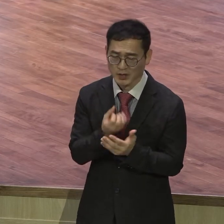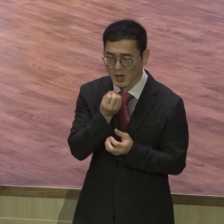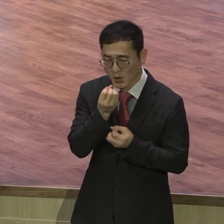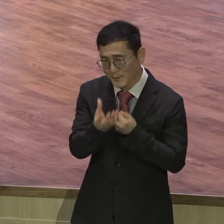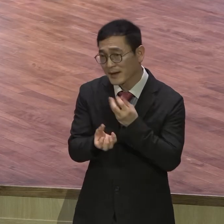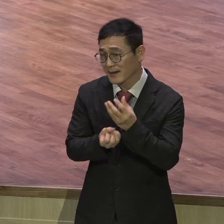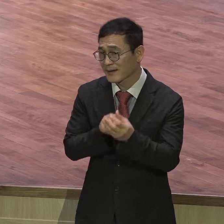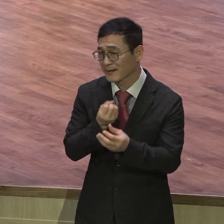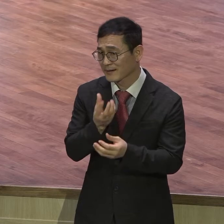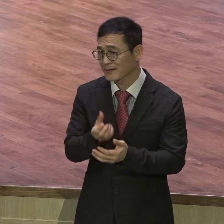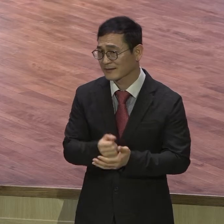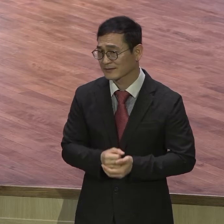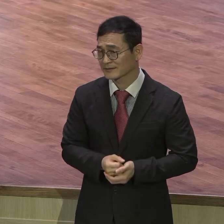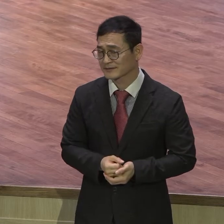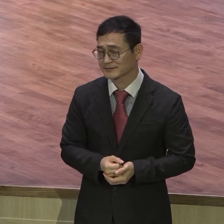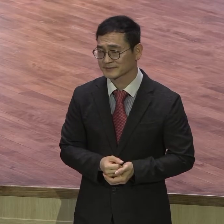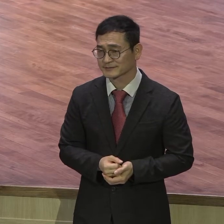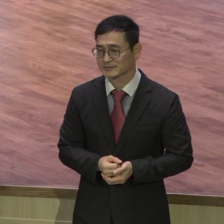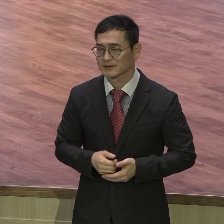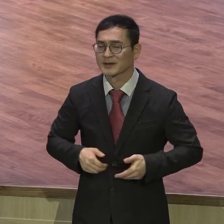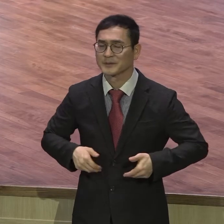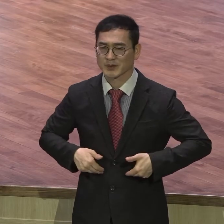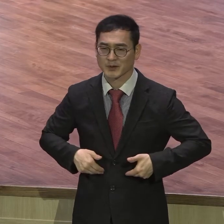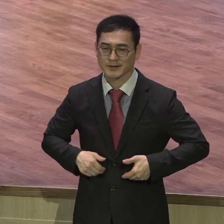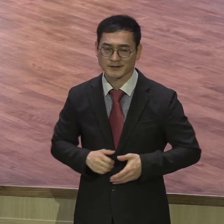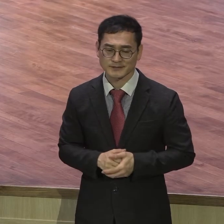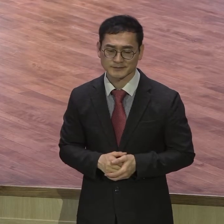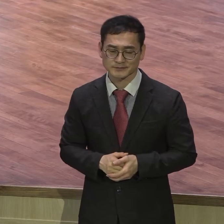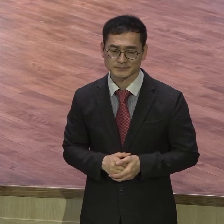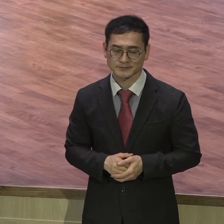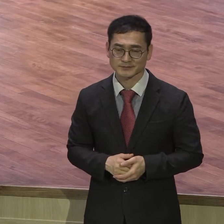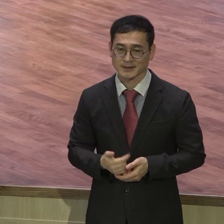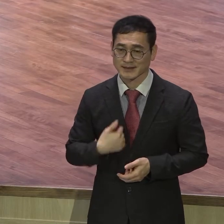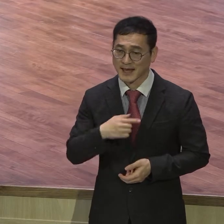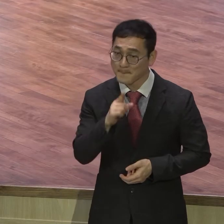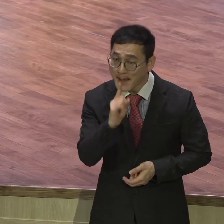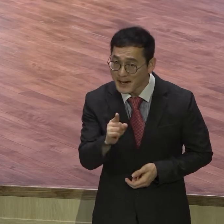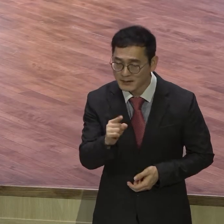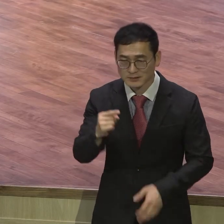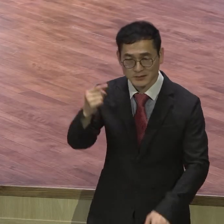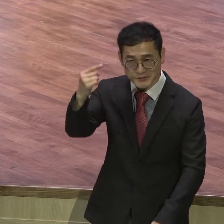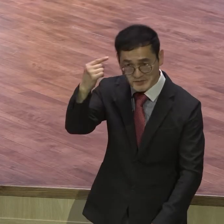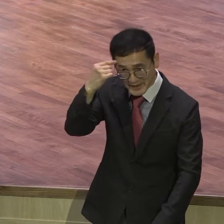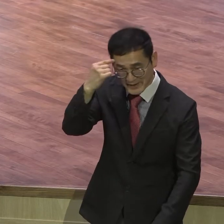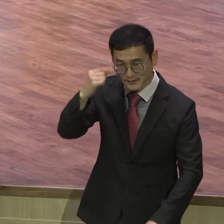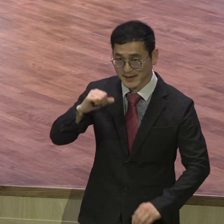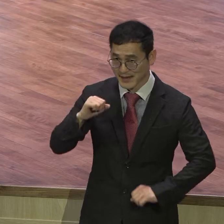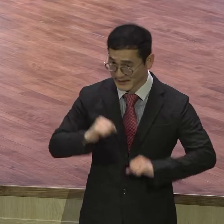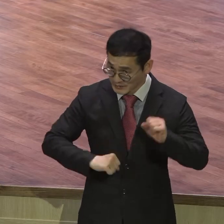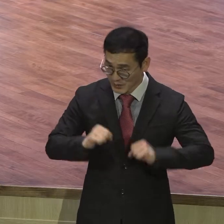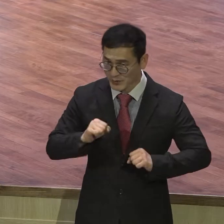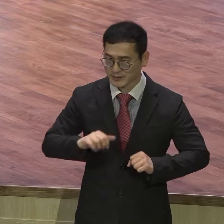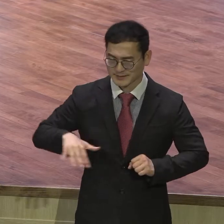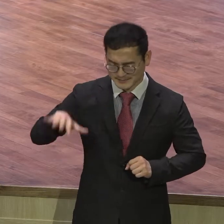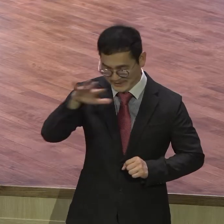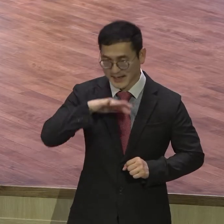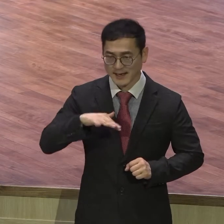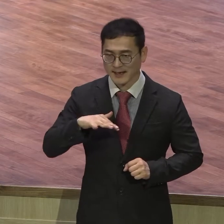자존심을 가지고 말 한마디 하더라도 생각 하나 하더라도 행동 하나 하더라도 영적 자존심을 글고